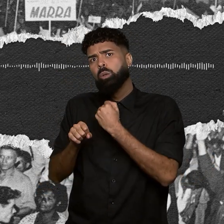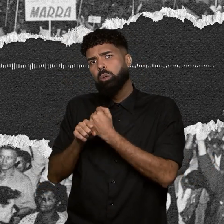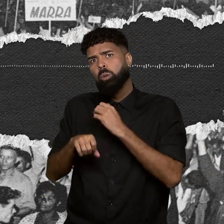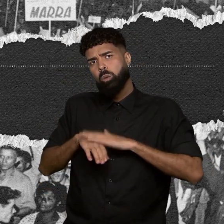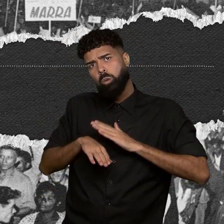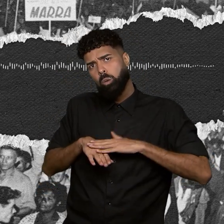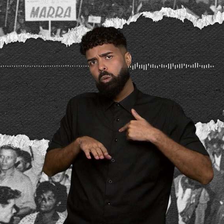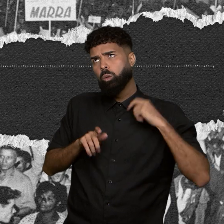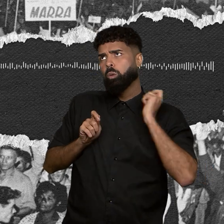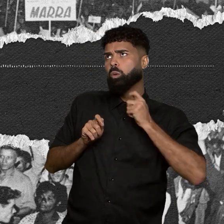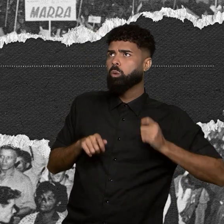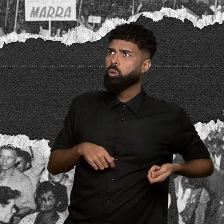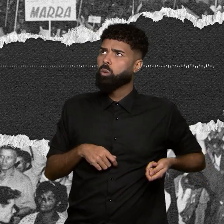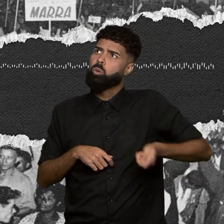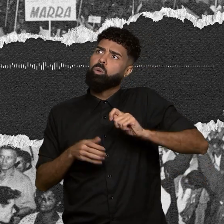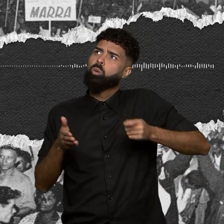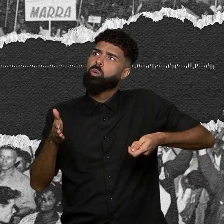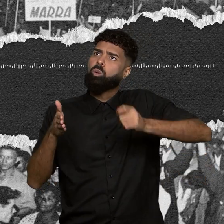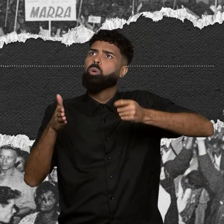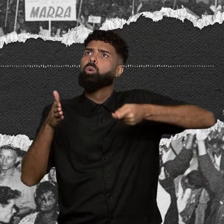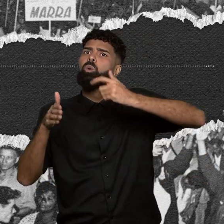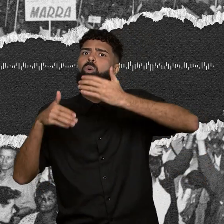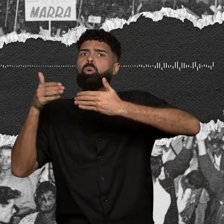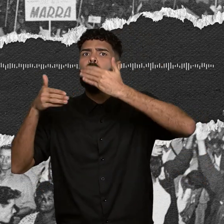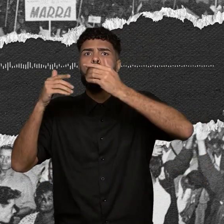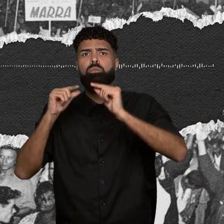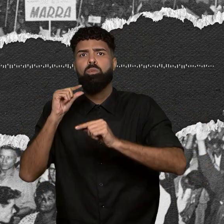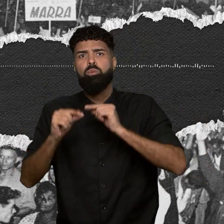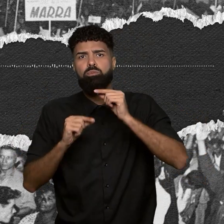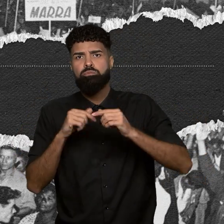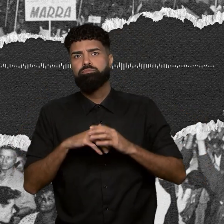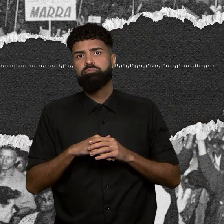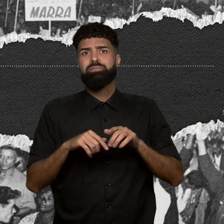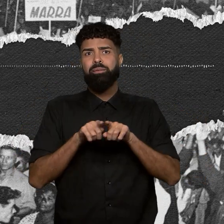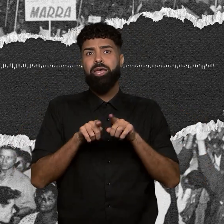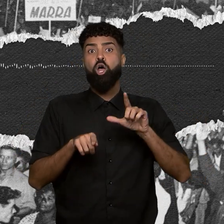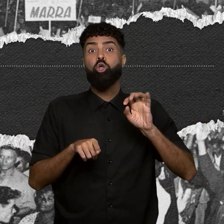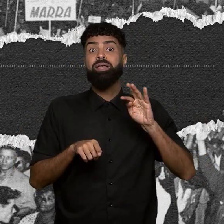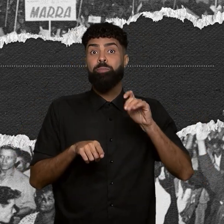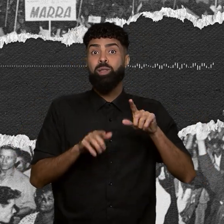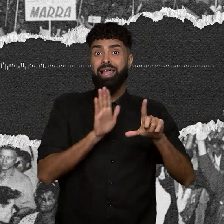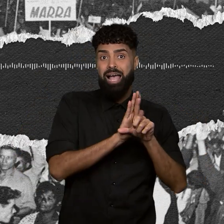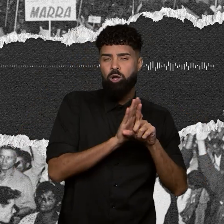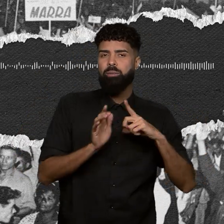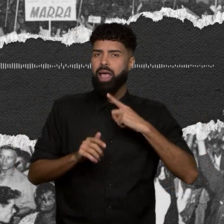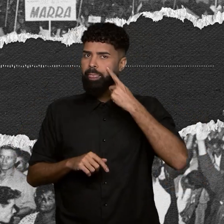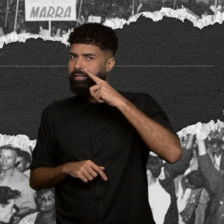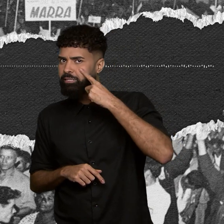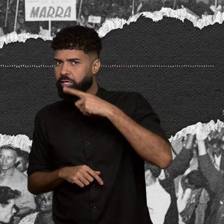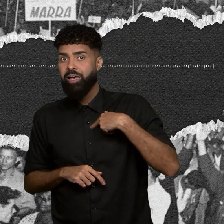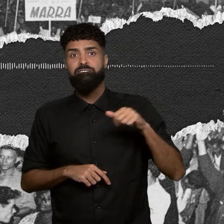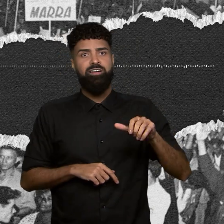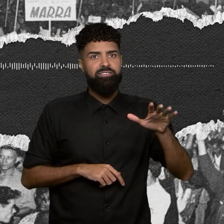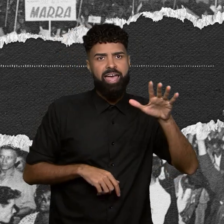casa pouco a pouco. Em loteamento legais ou loteamento clandestino. Em favelas, em vazões.